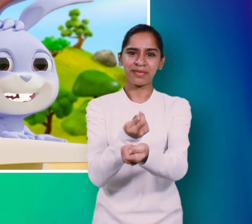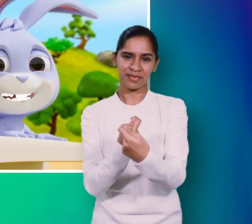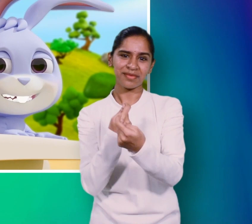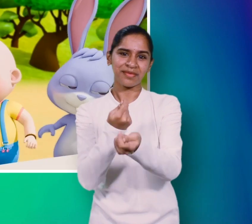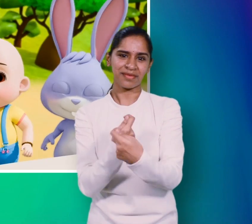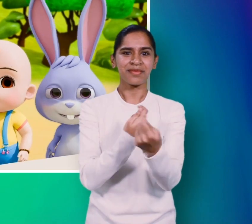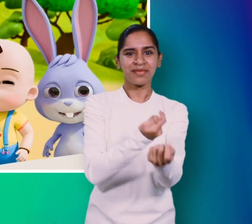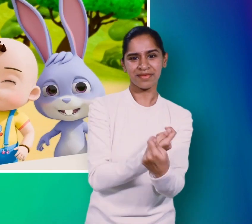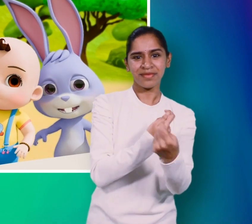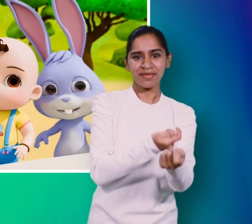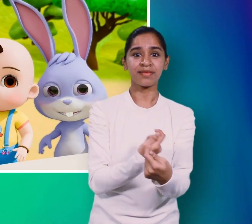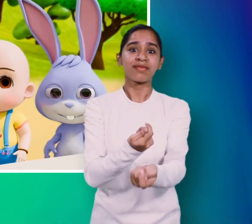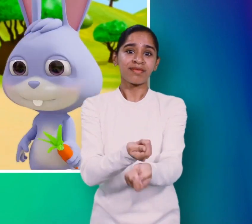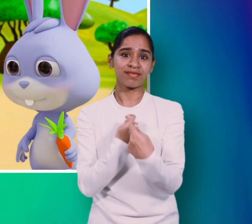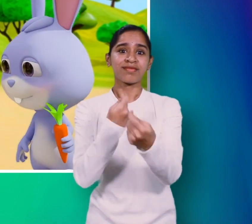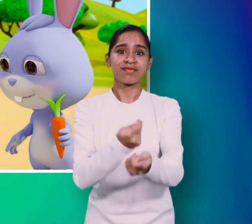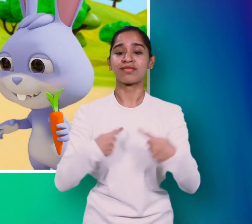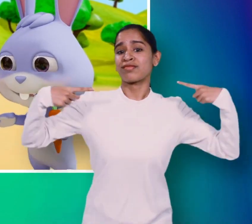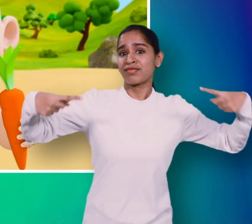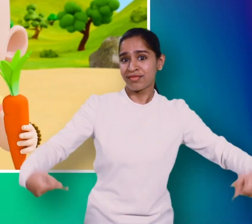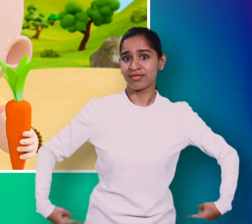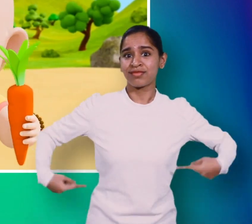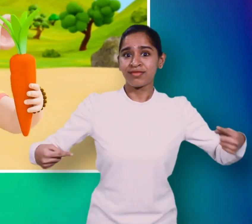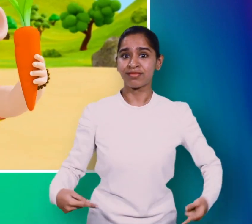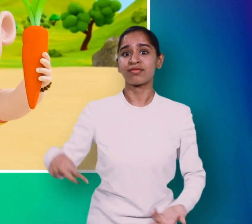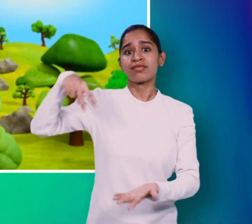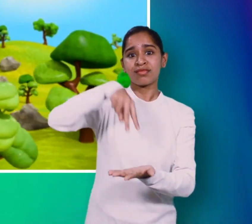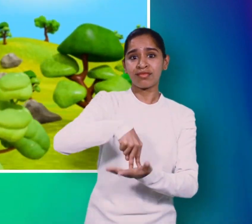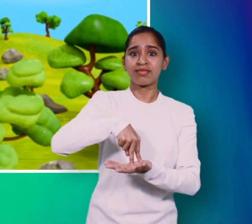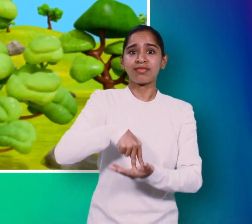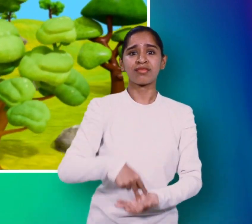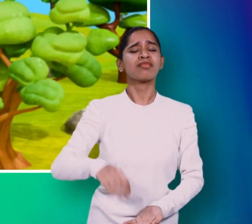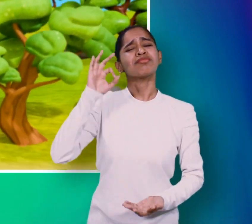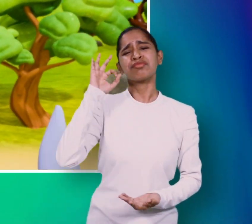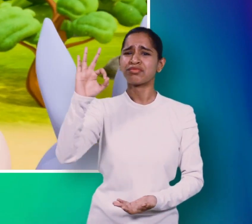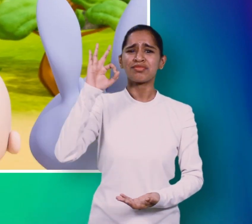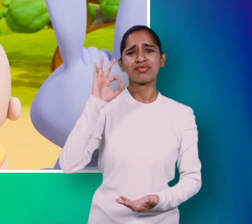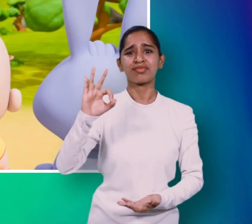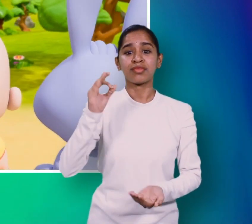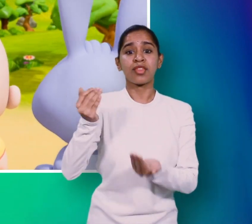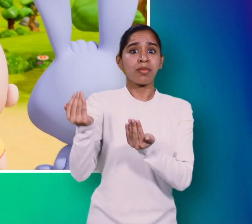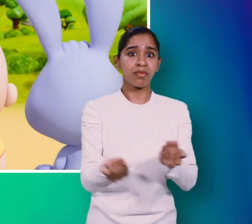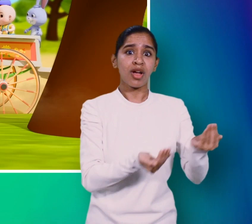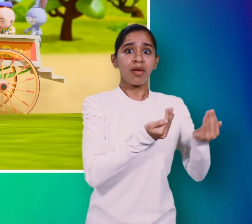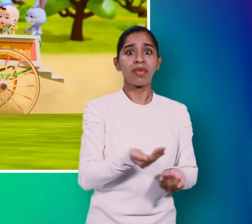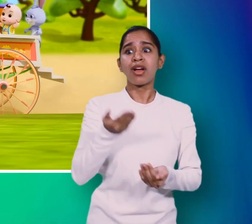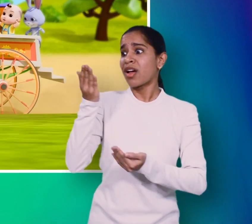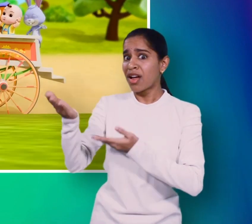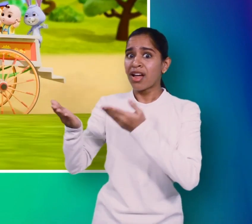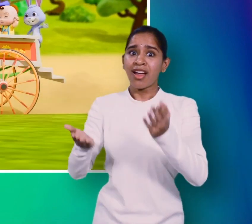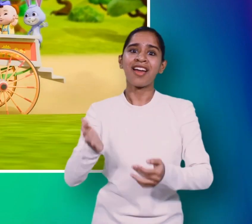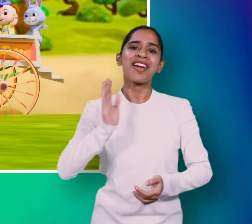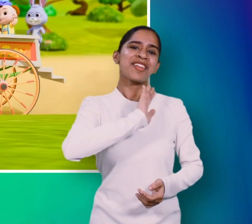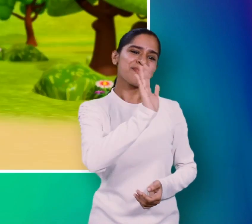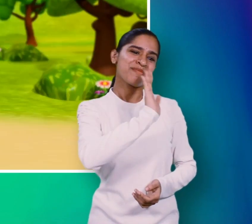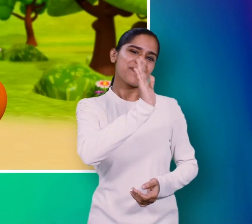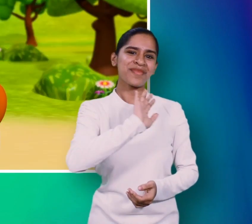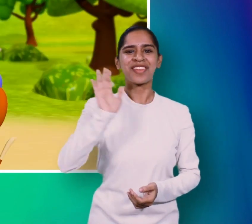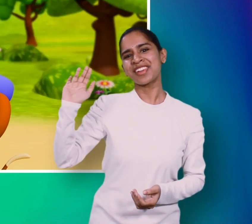घोड़ा गाड़ी की सवारी होती कितनी जादा प्यारी जिसमें बैठे अपना मुन्ना बोले रम पम